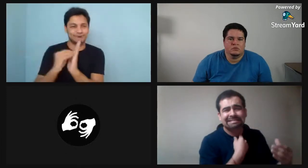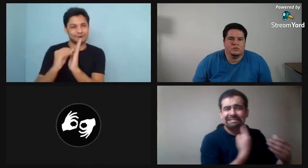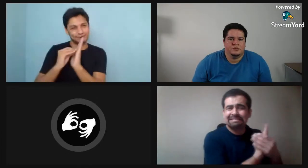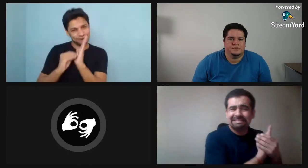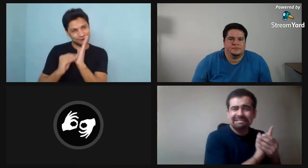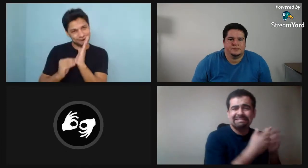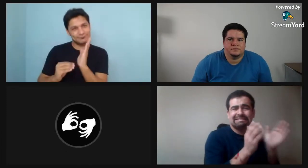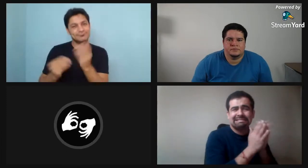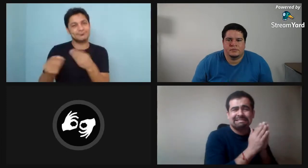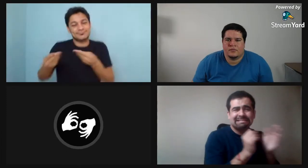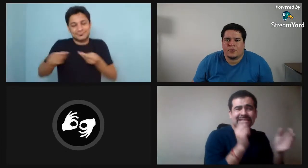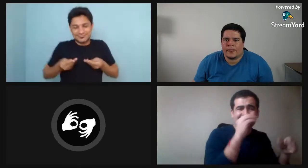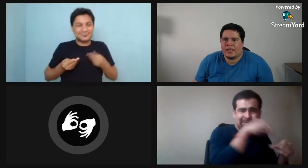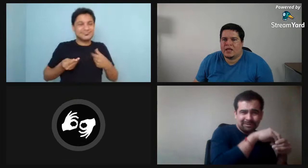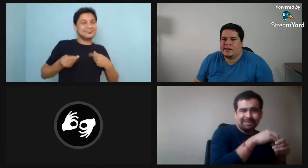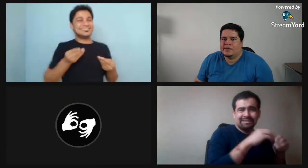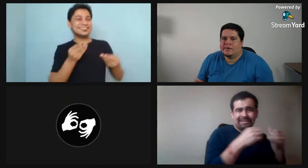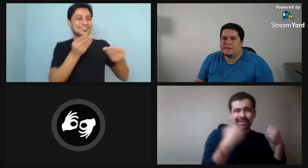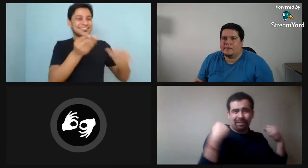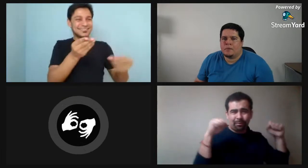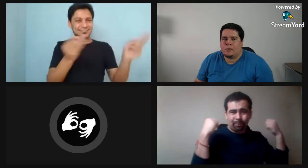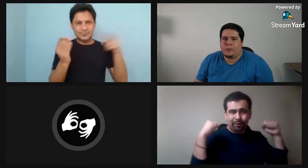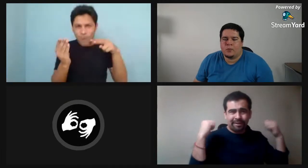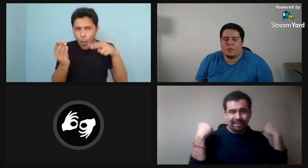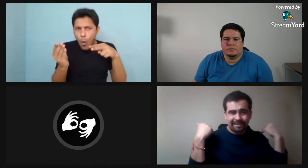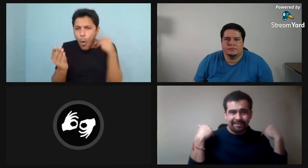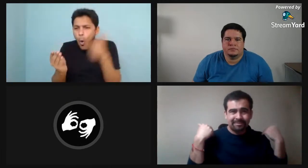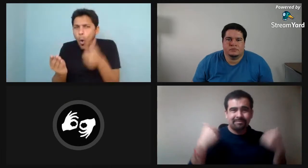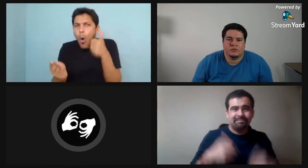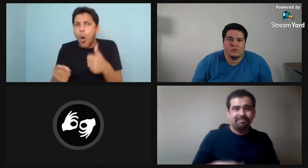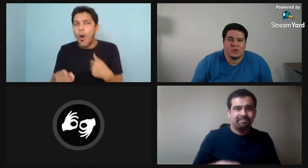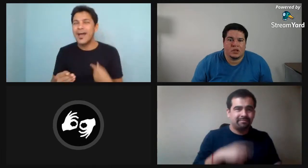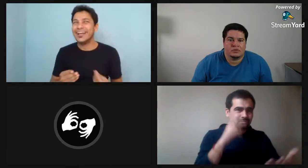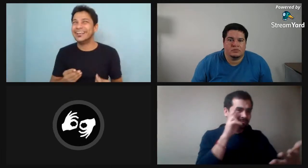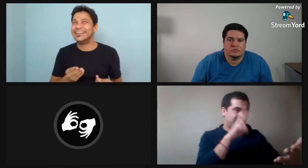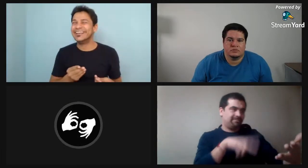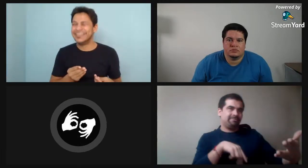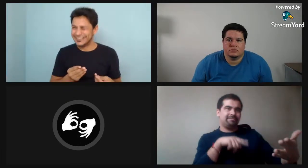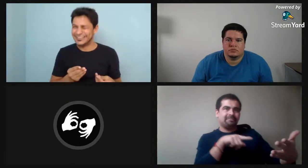Y él decía, pero es que yo quiero unirme, quiero unirme, quiero participar del equipo, quiero hacer deporte.